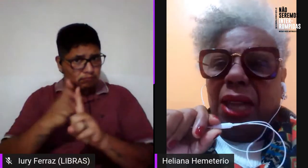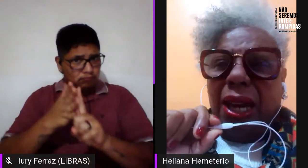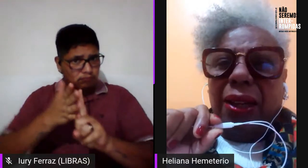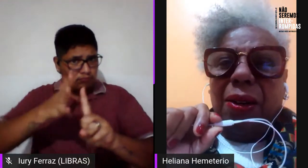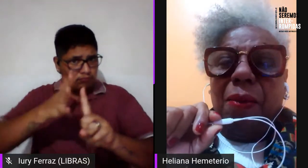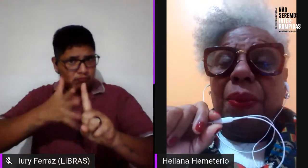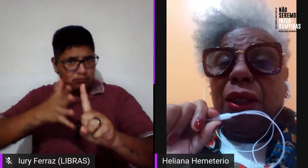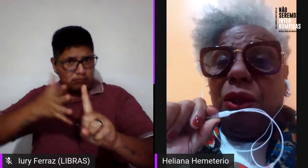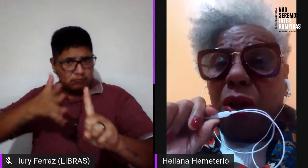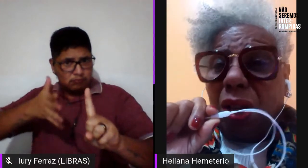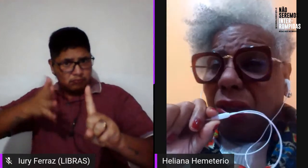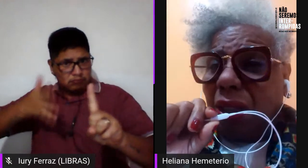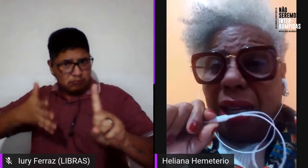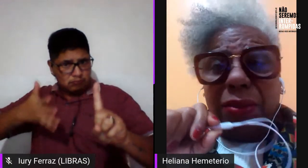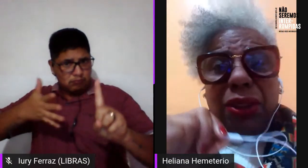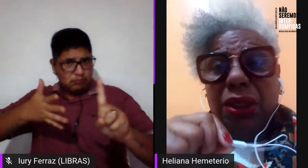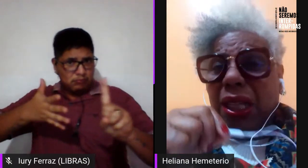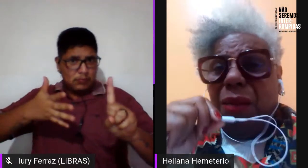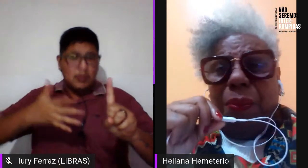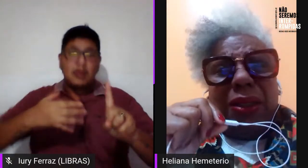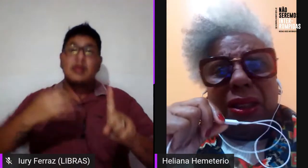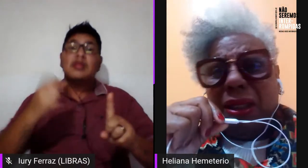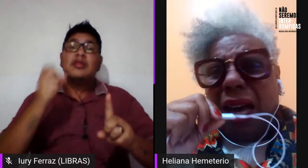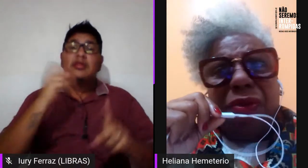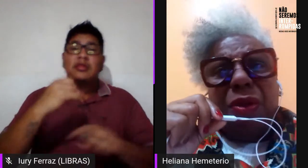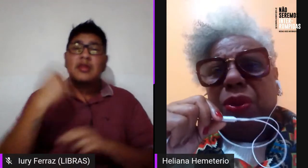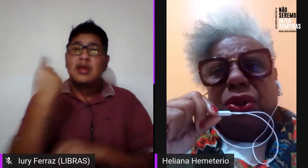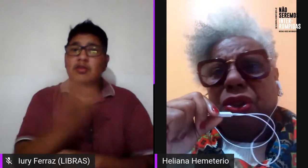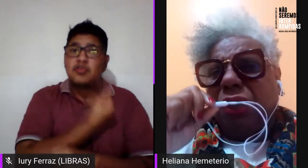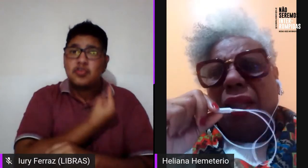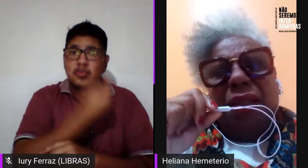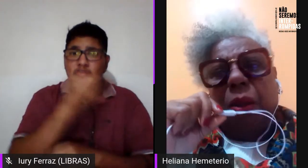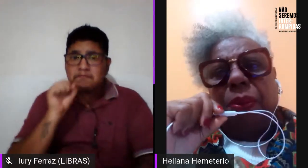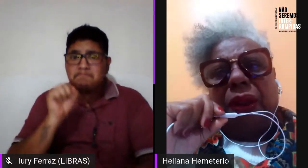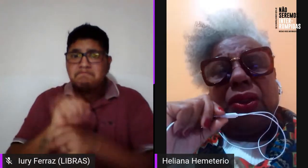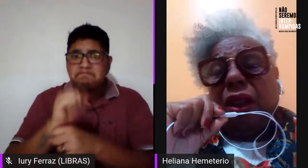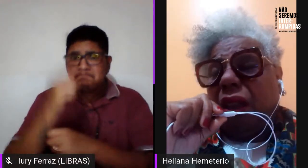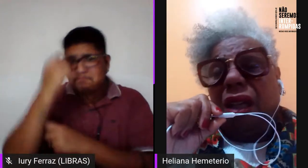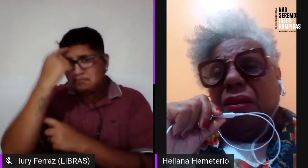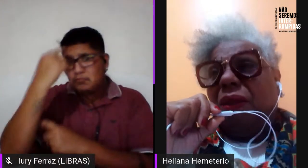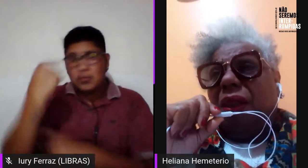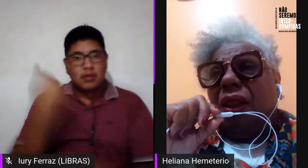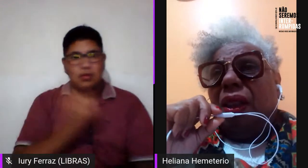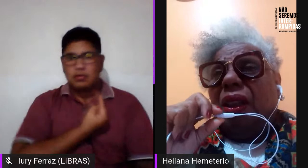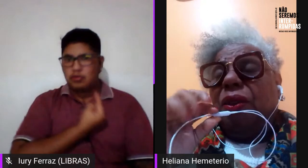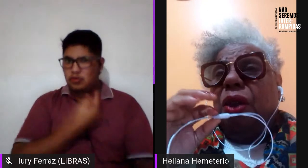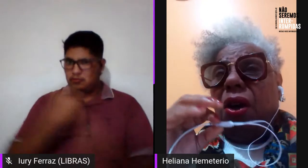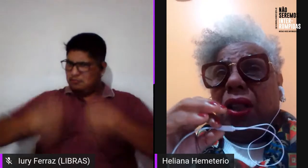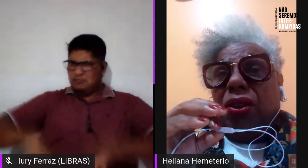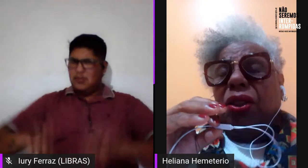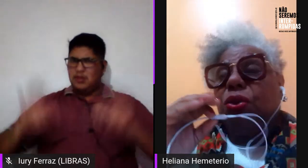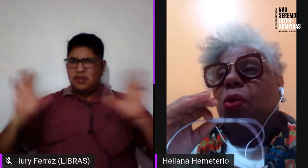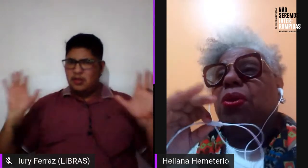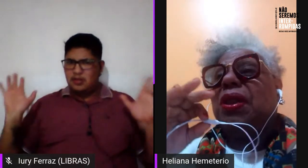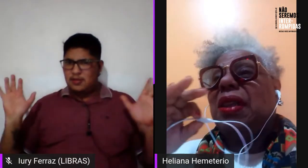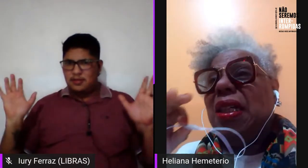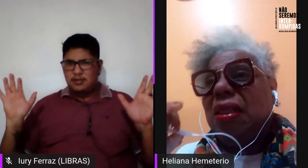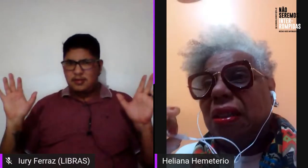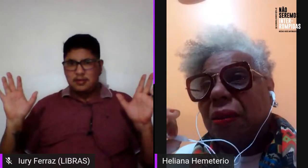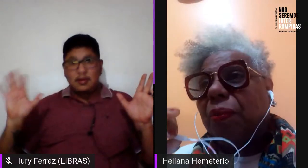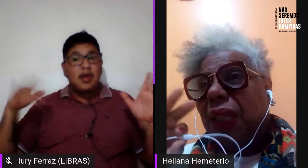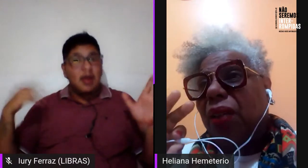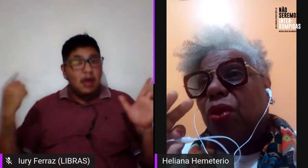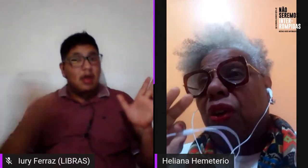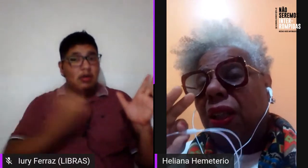para pensar, nós lésbicas não precisávamos de estar nessa política, não, nós que somos